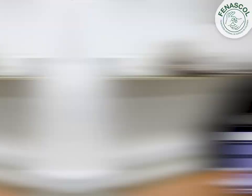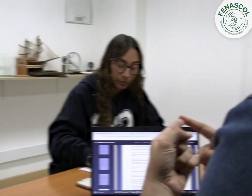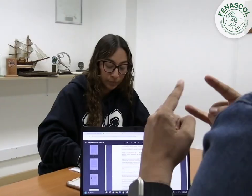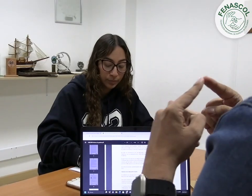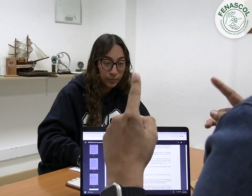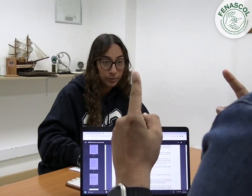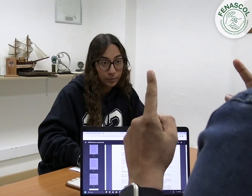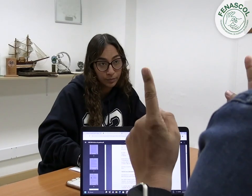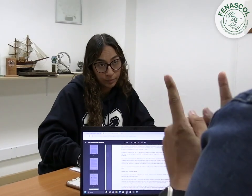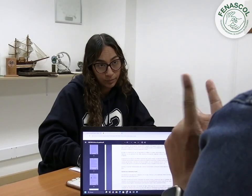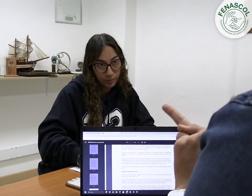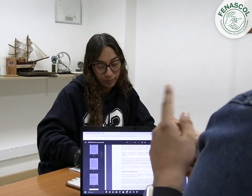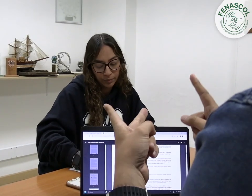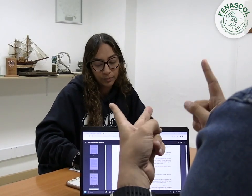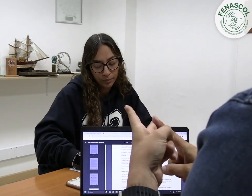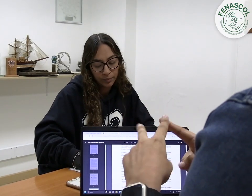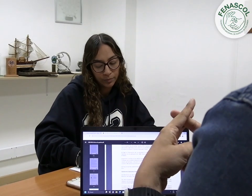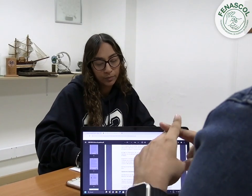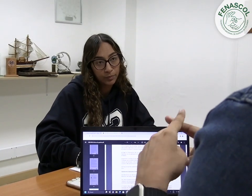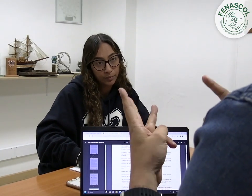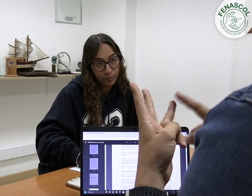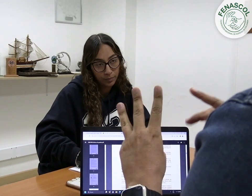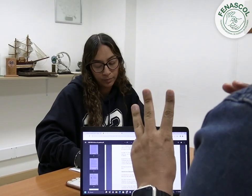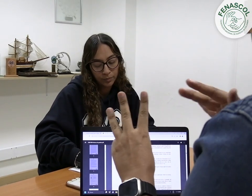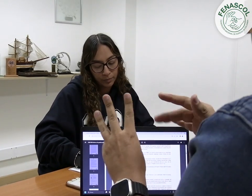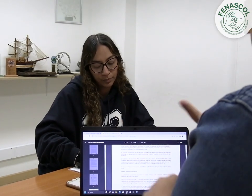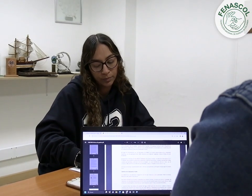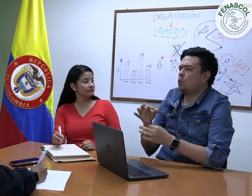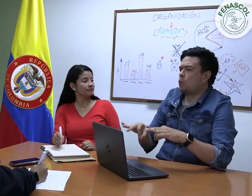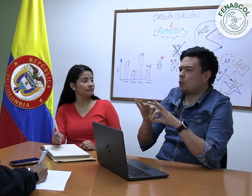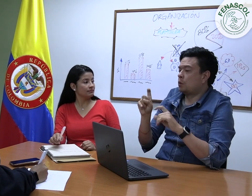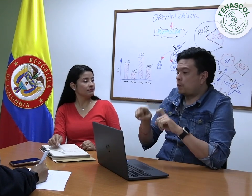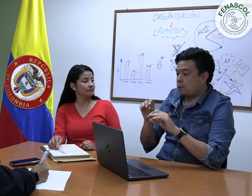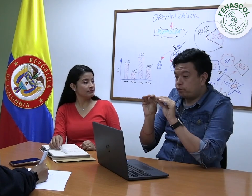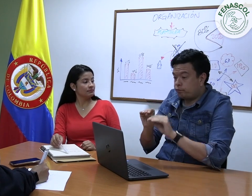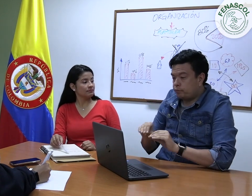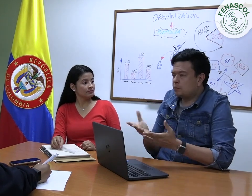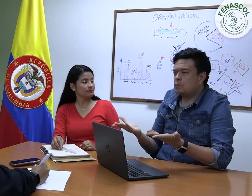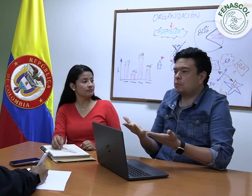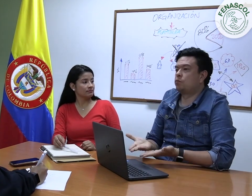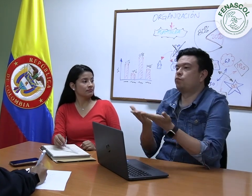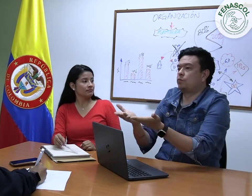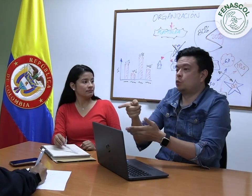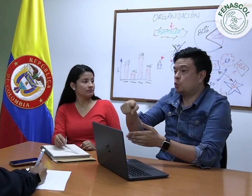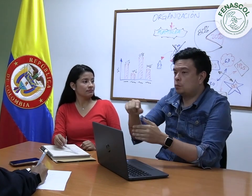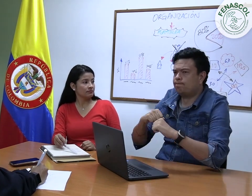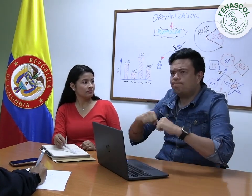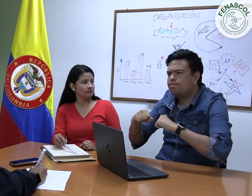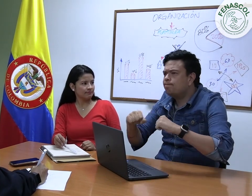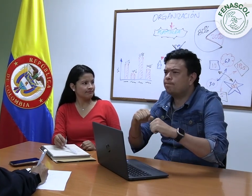el campamento o encuentro, segundo, el taller y tercero, incidencia. Es importante construir este documento para que la gestión e incidencien a